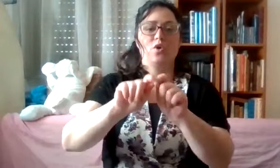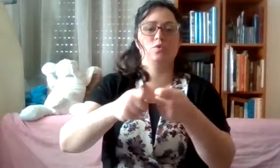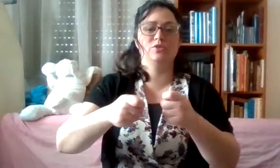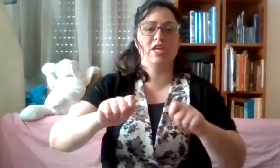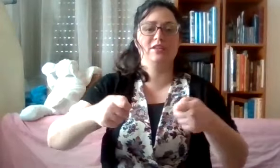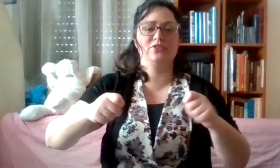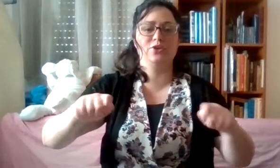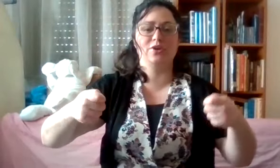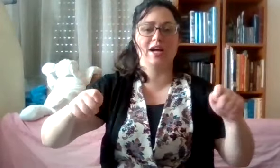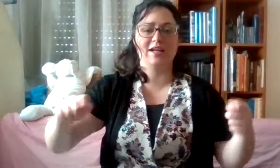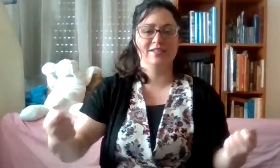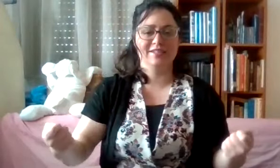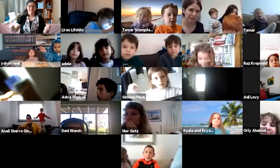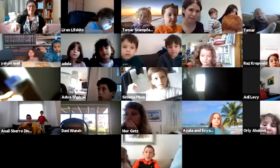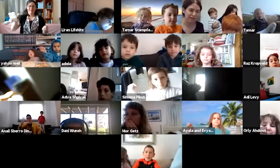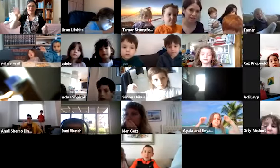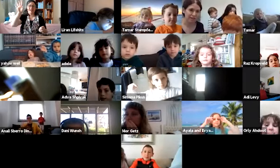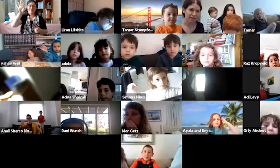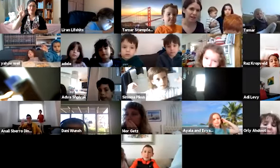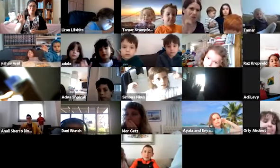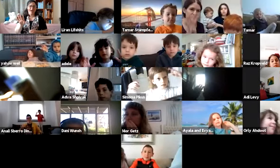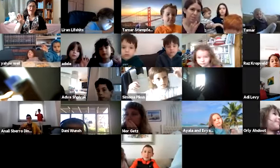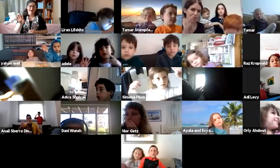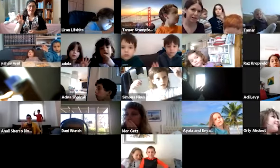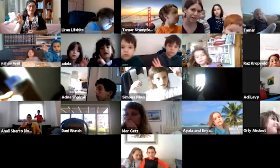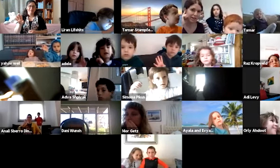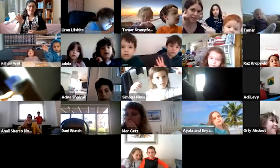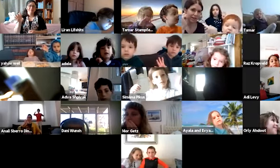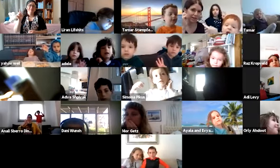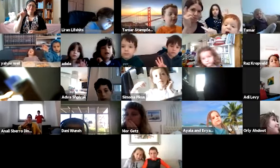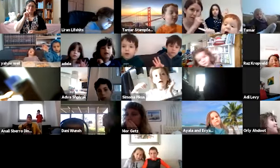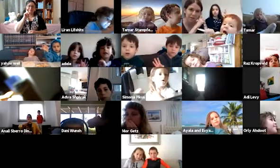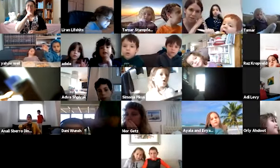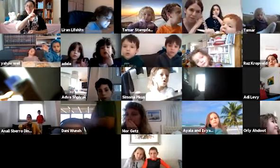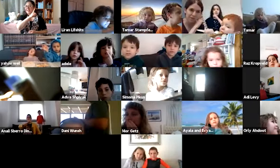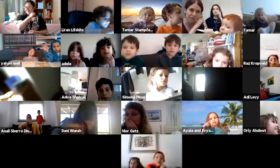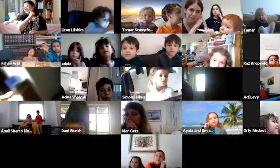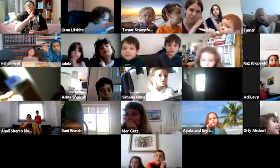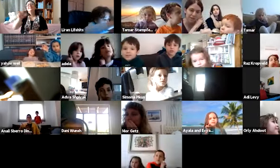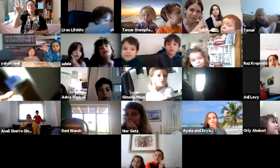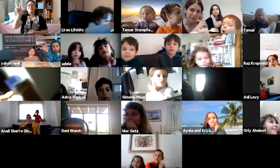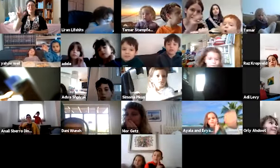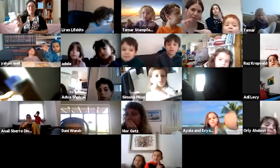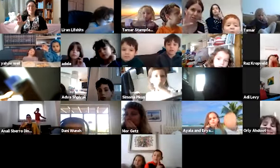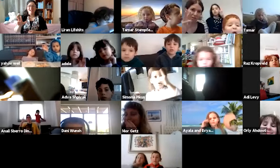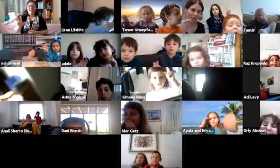חומשי תורה. ארבעה. מצוין. שלושה.